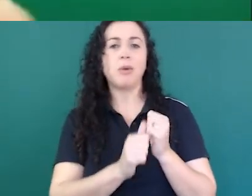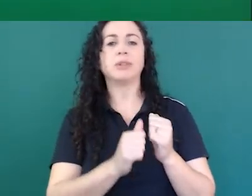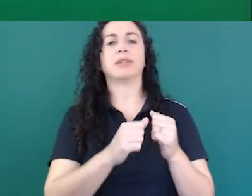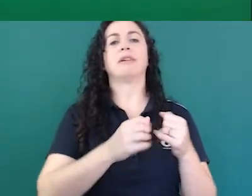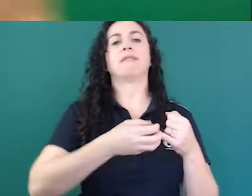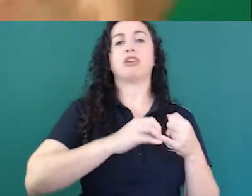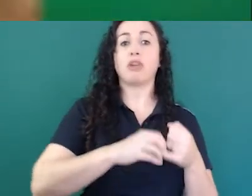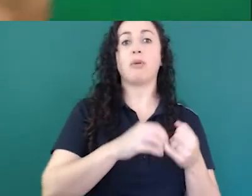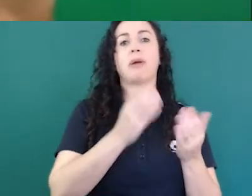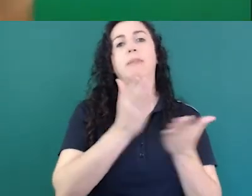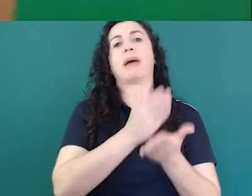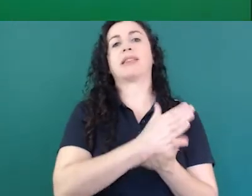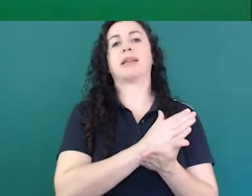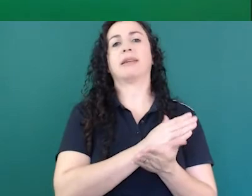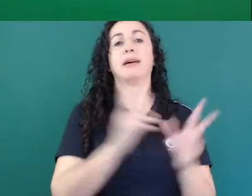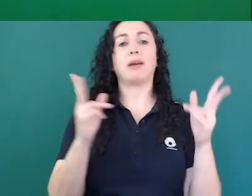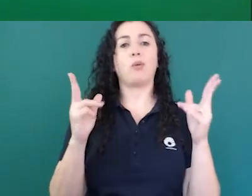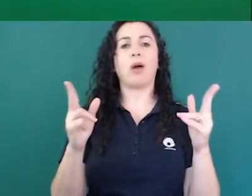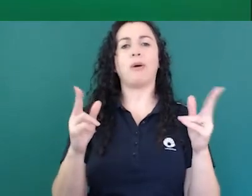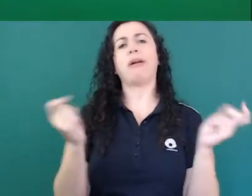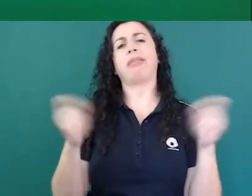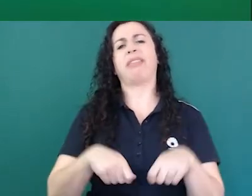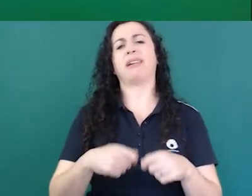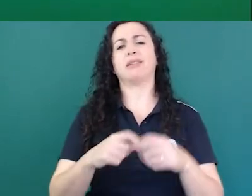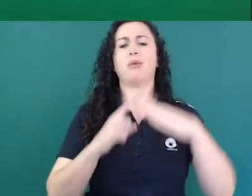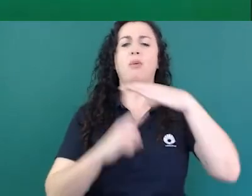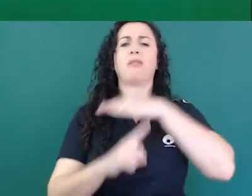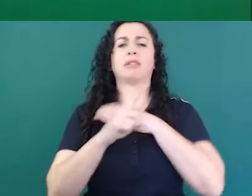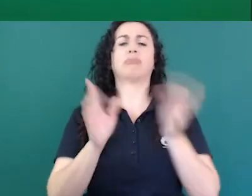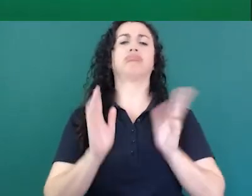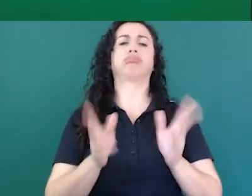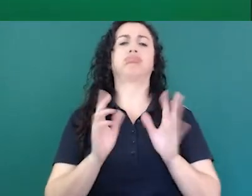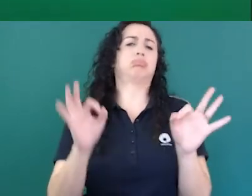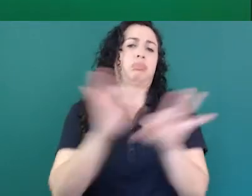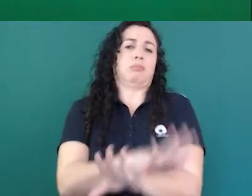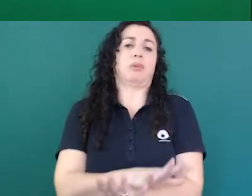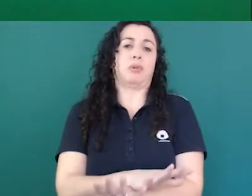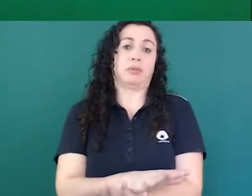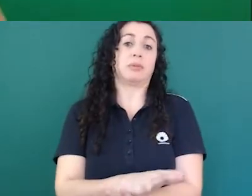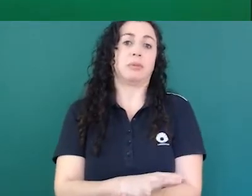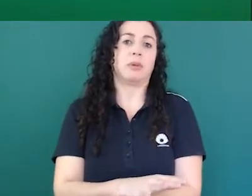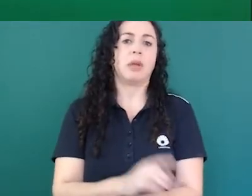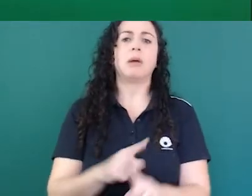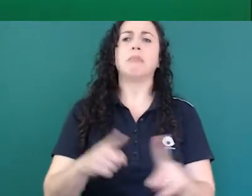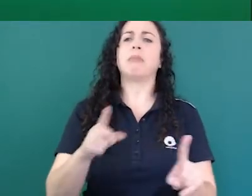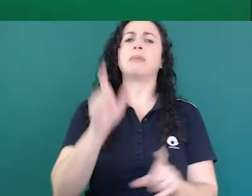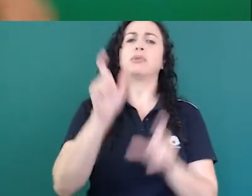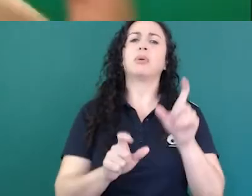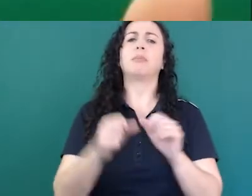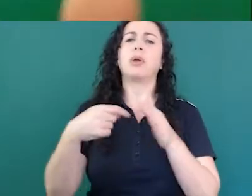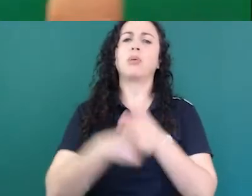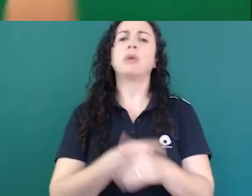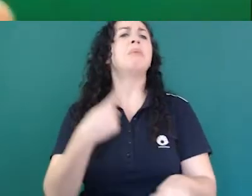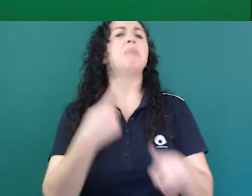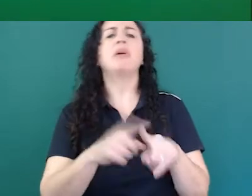mecânicos faz muito bem aí alguém vai perguntar pô, mas por que que você não não coloca o vídeo do intérprete